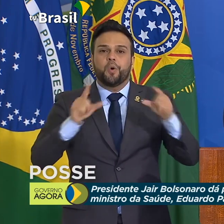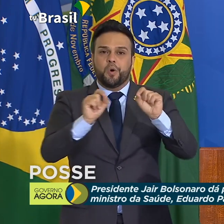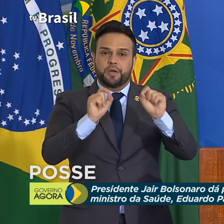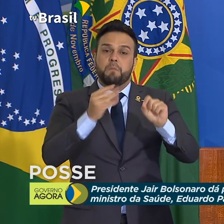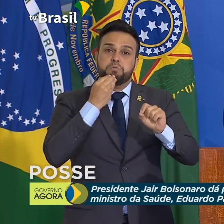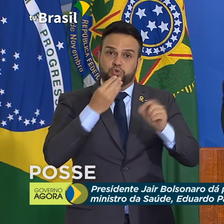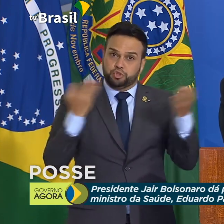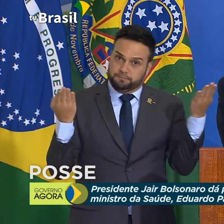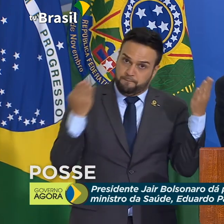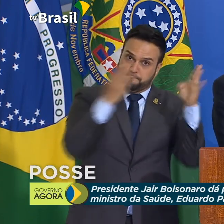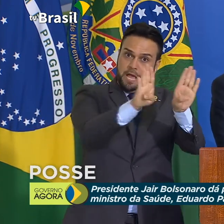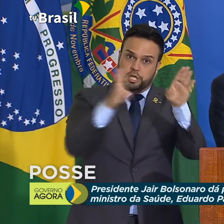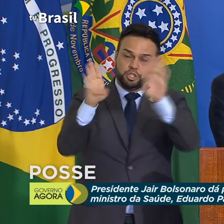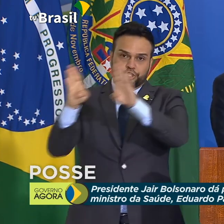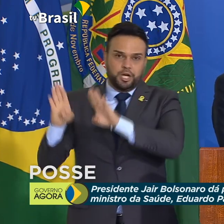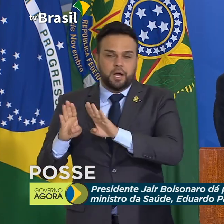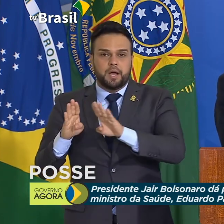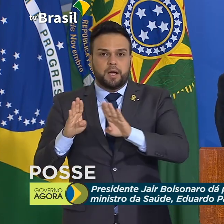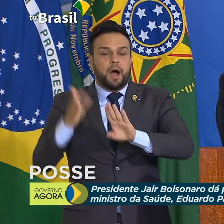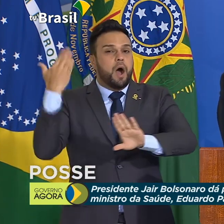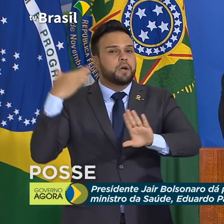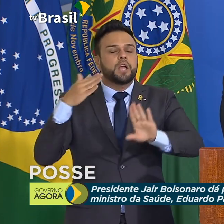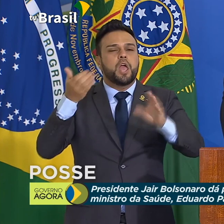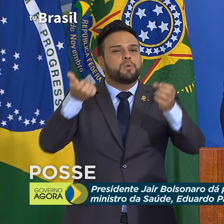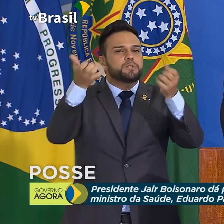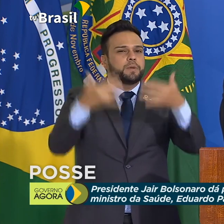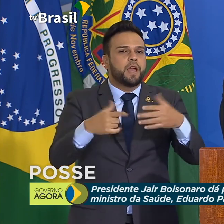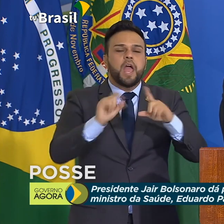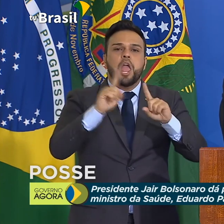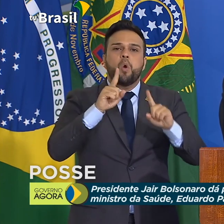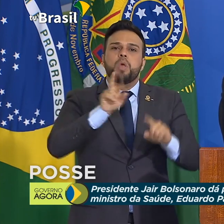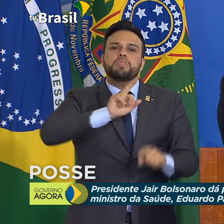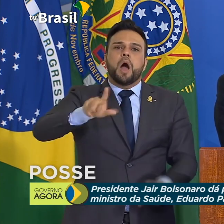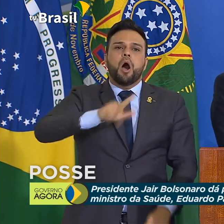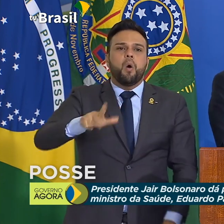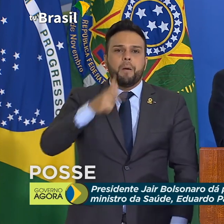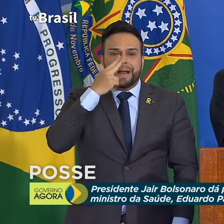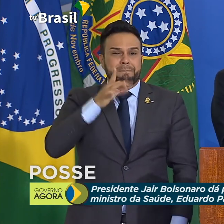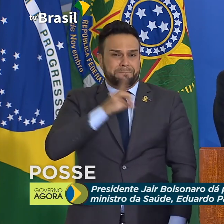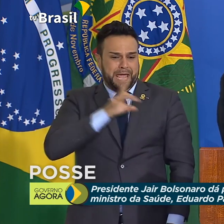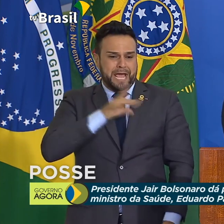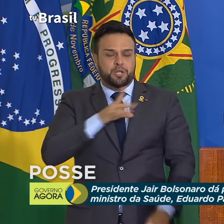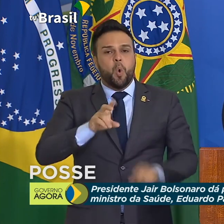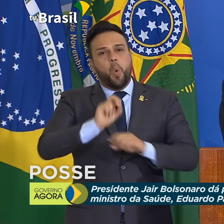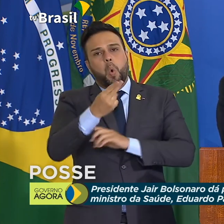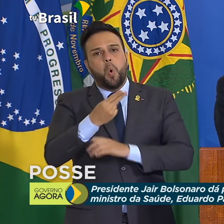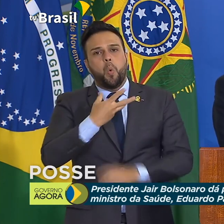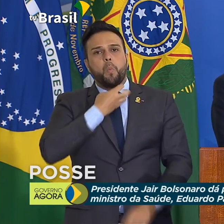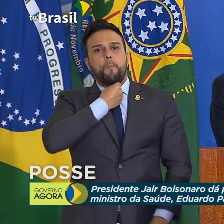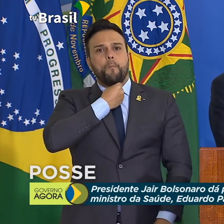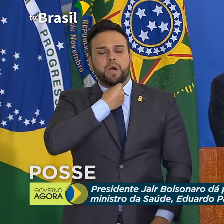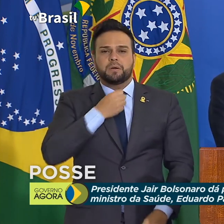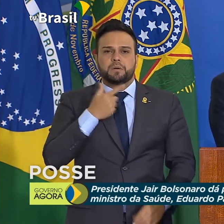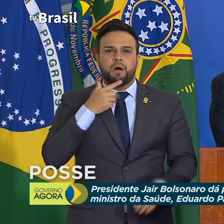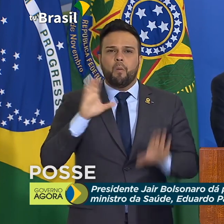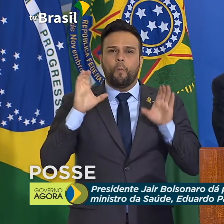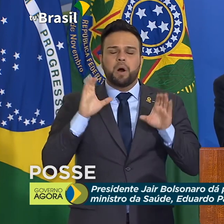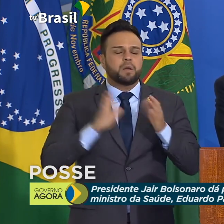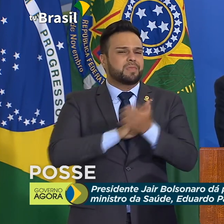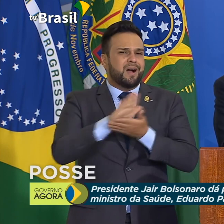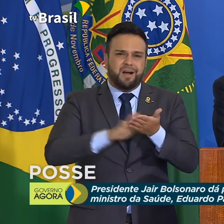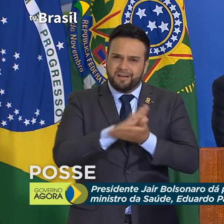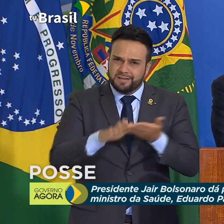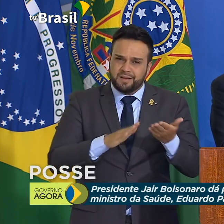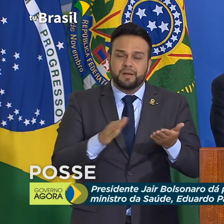feito naquele momento, como eu falei, eu não me acovardei, eu não me omiti, mesmo sendo